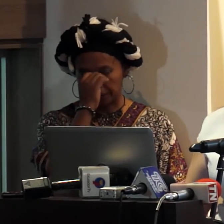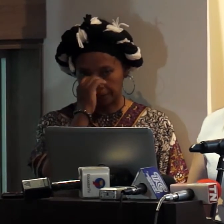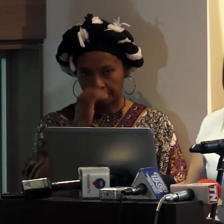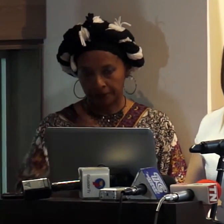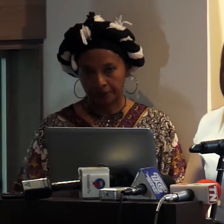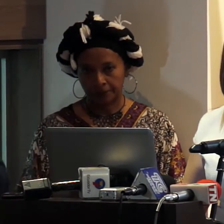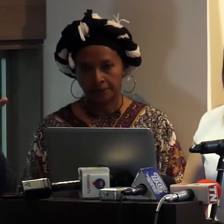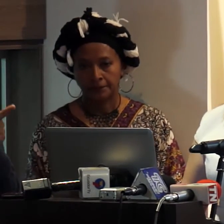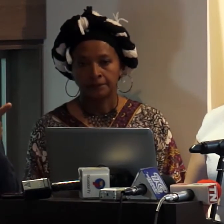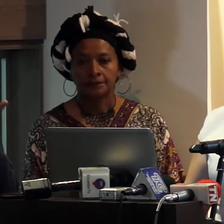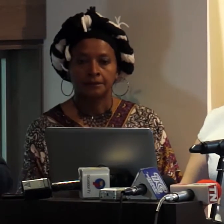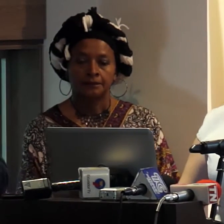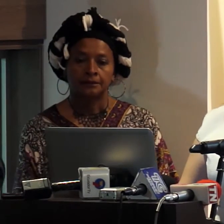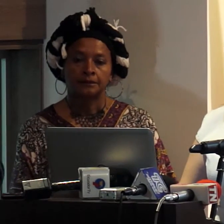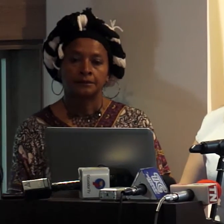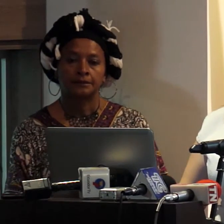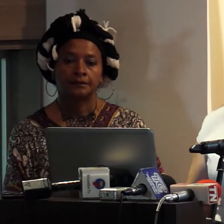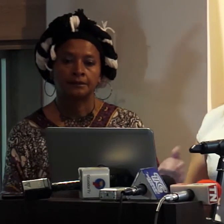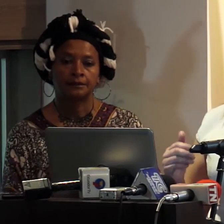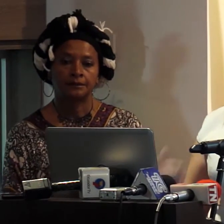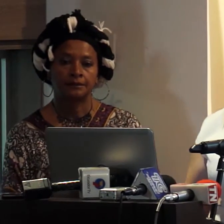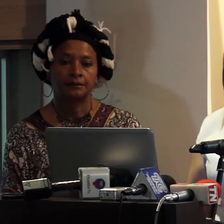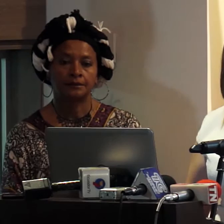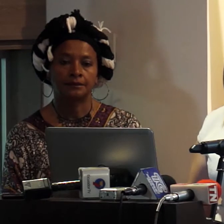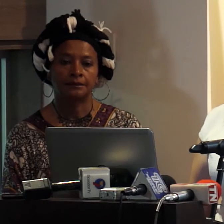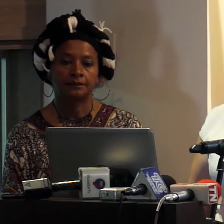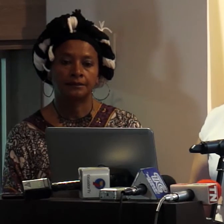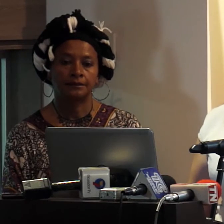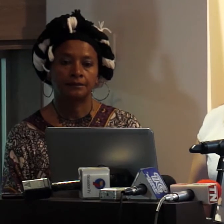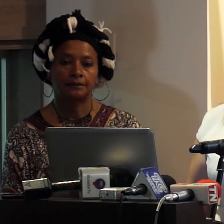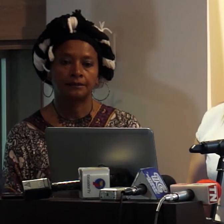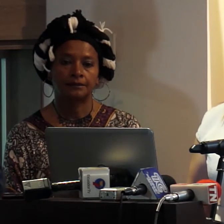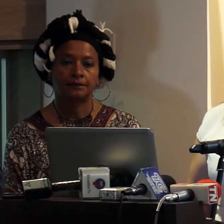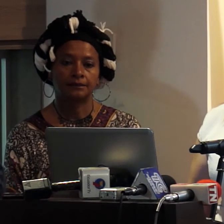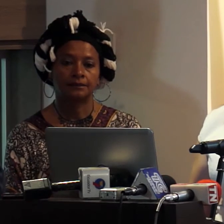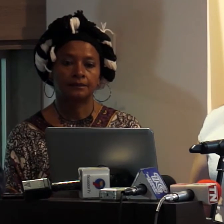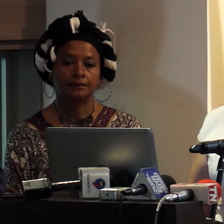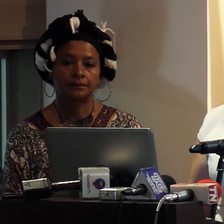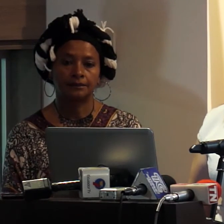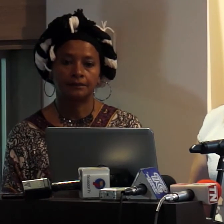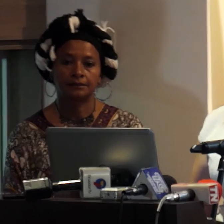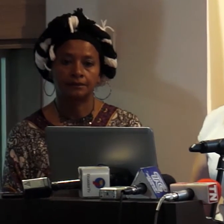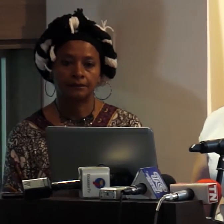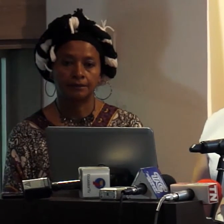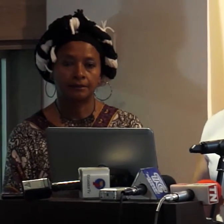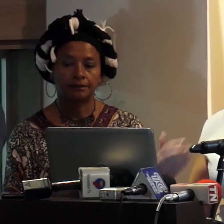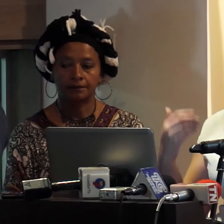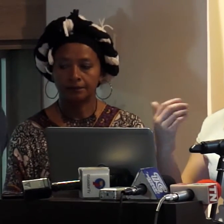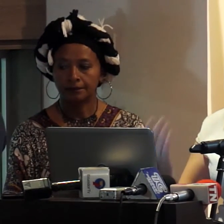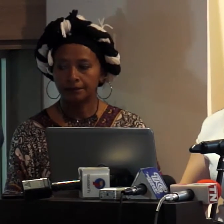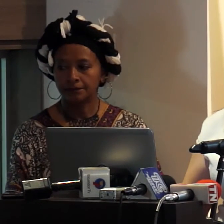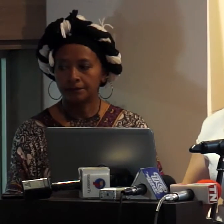pues se mantienen las cifras que ustedes plantean acá ¿cuál ha sido la estrategia de programación? colocar una fracción de la autopromoción